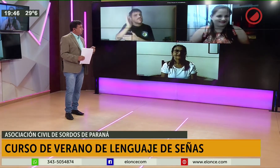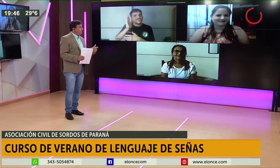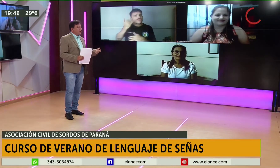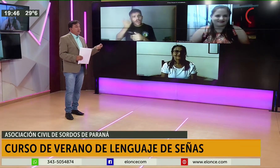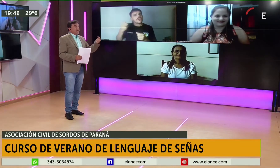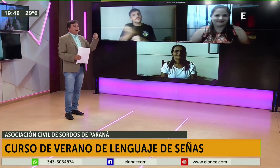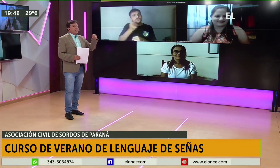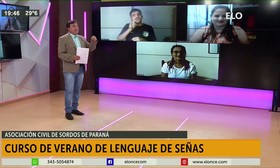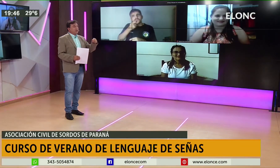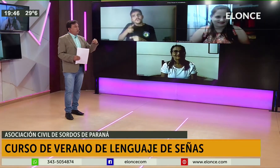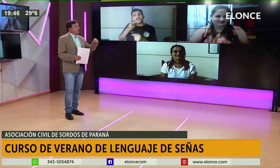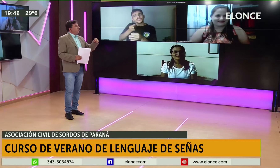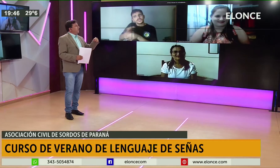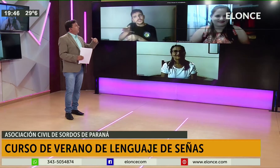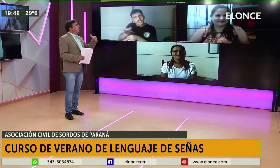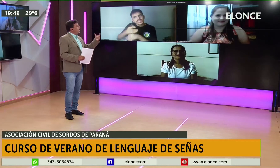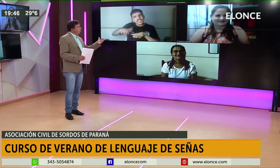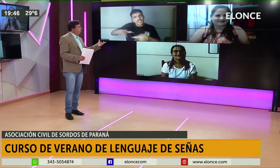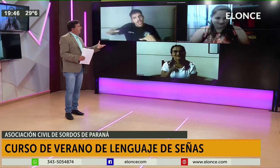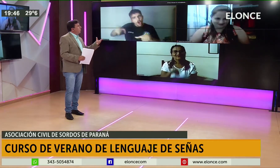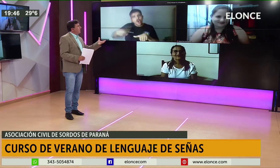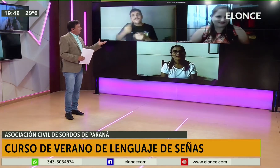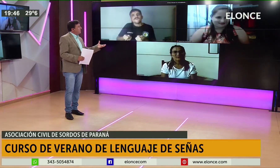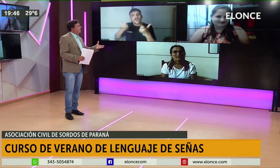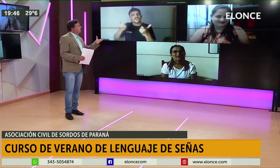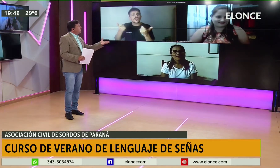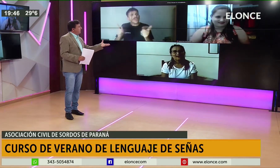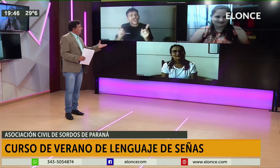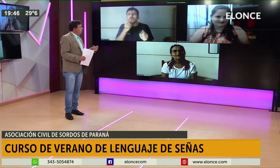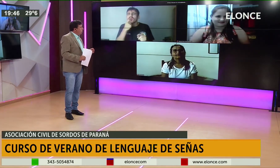sordas, mudas. En este caso, ¿los adultos les cuesta más? ¿Es más difícil para el adulto?